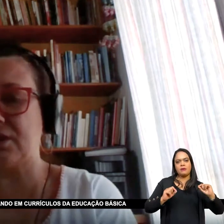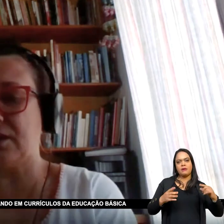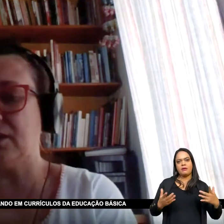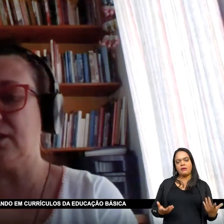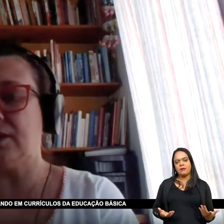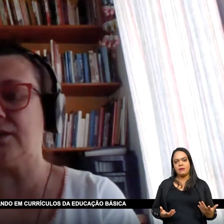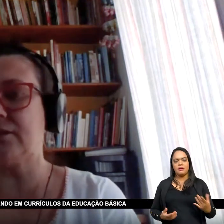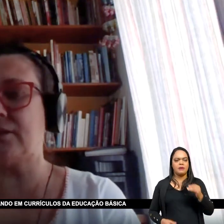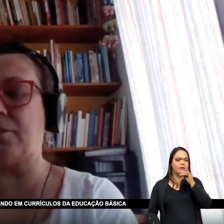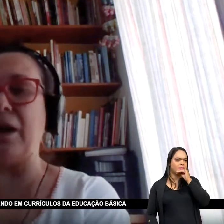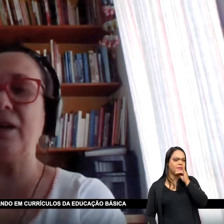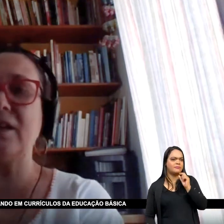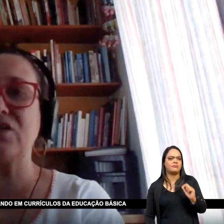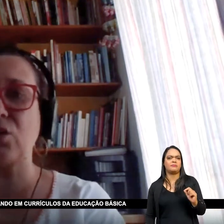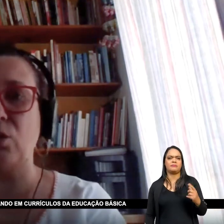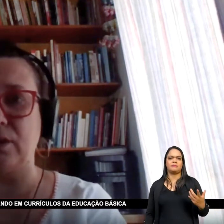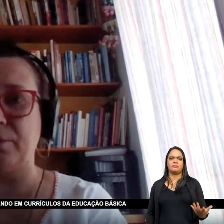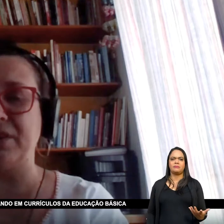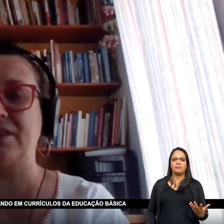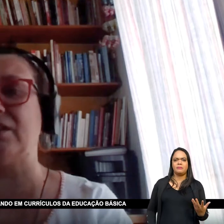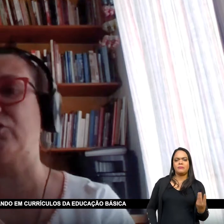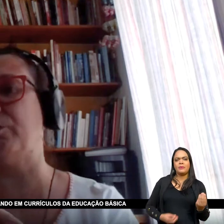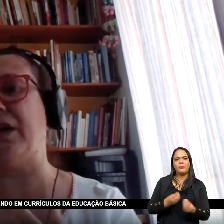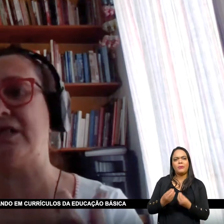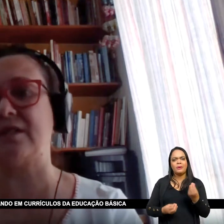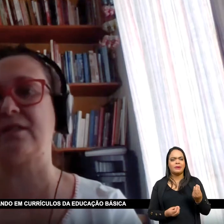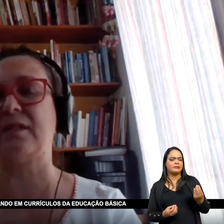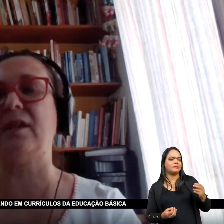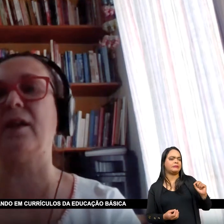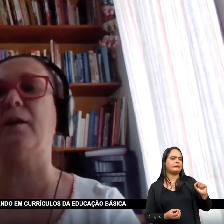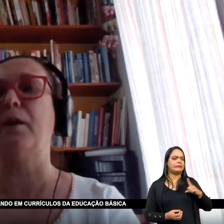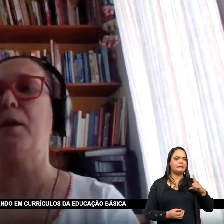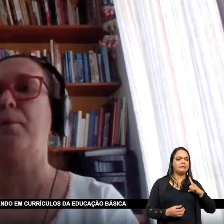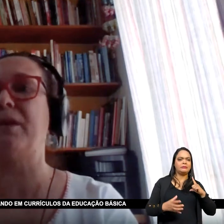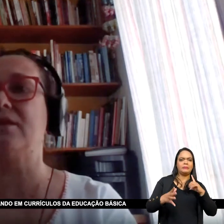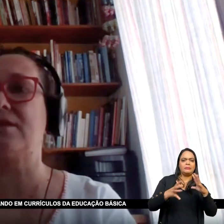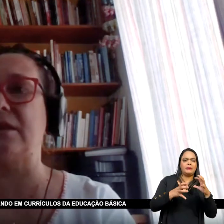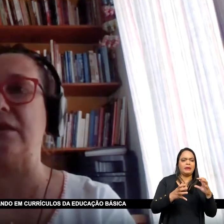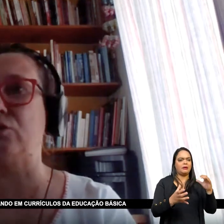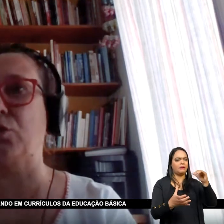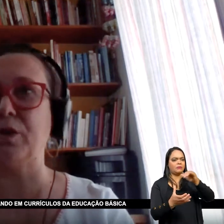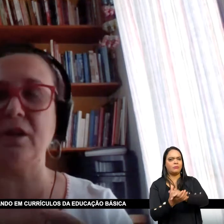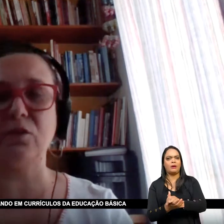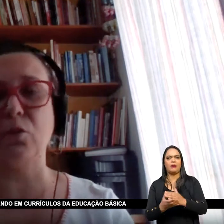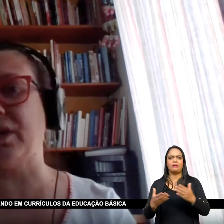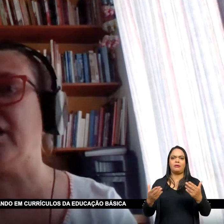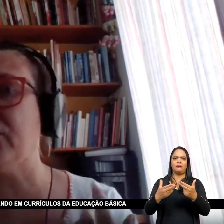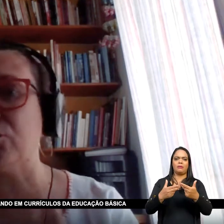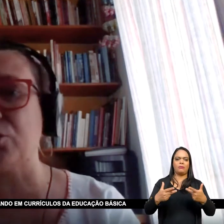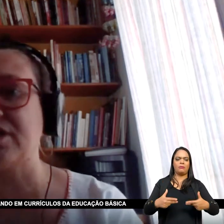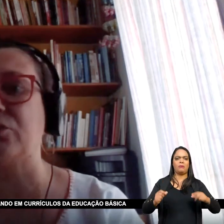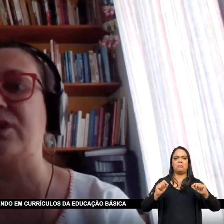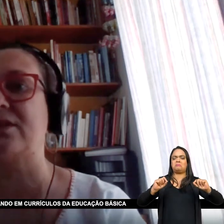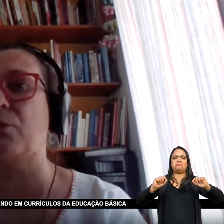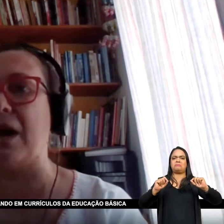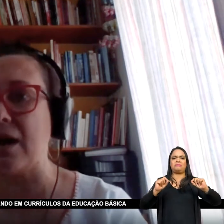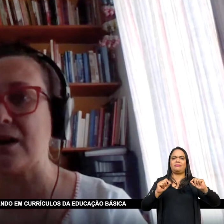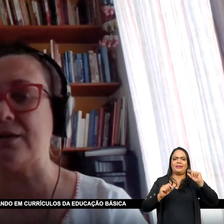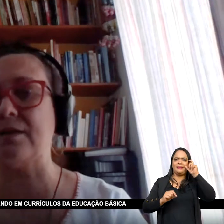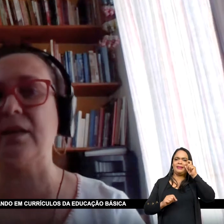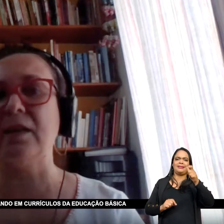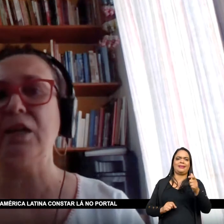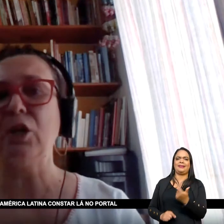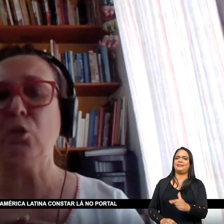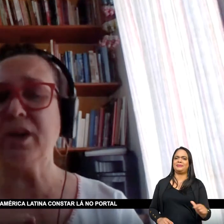se trabalha na escola Pensando em BNCC Pensando em currículos da educação